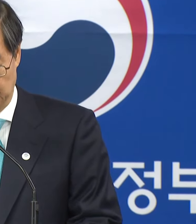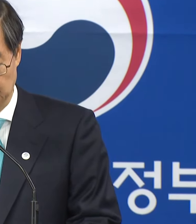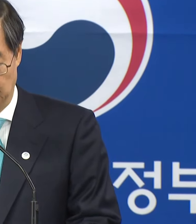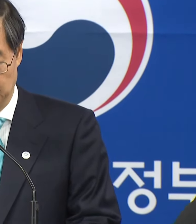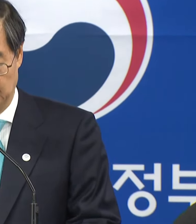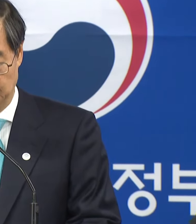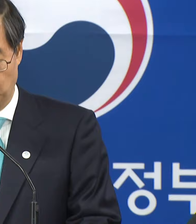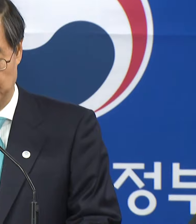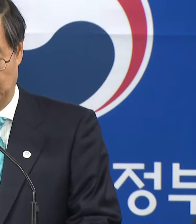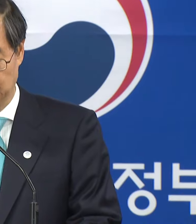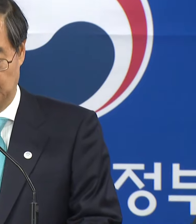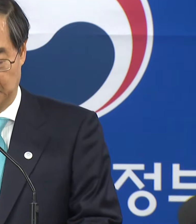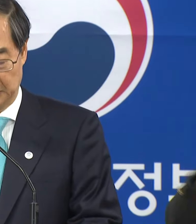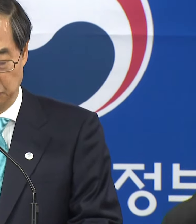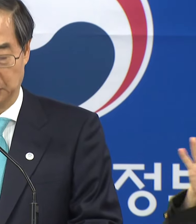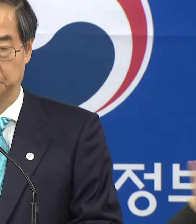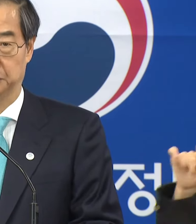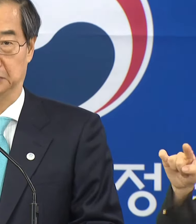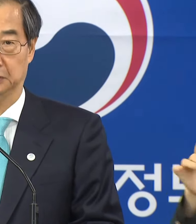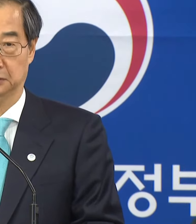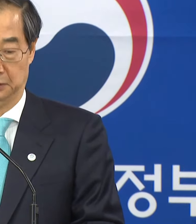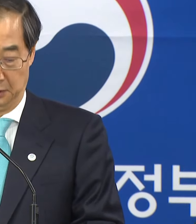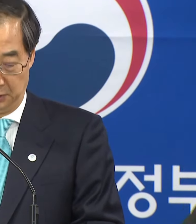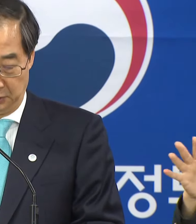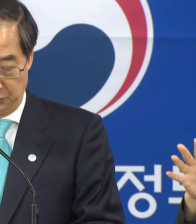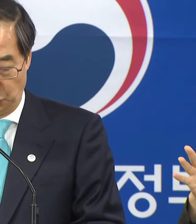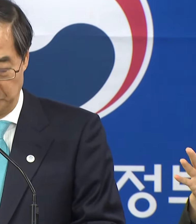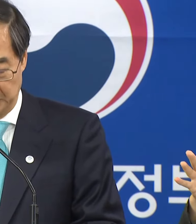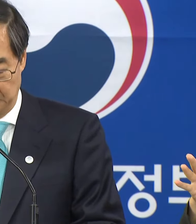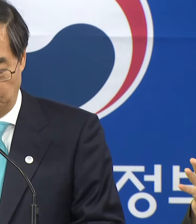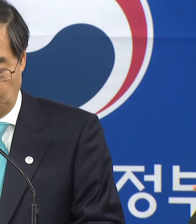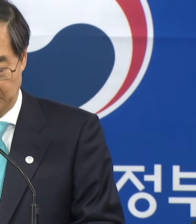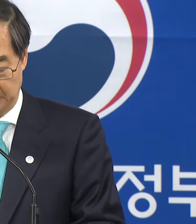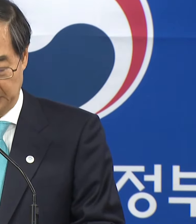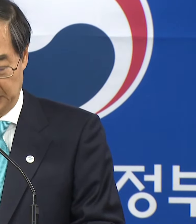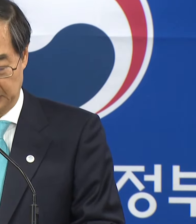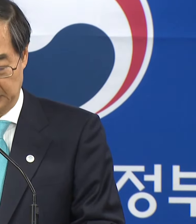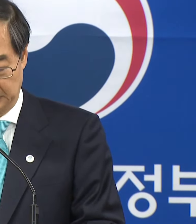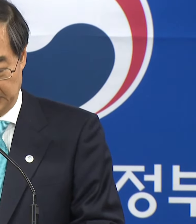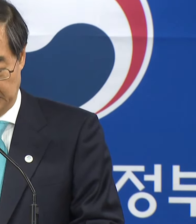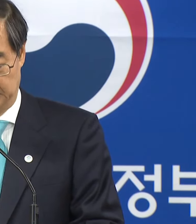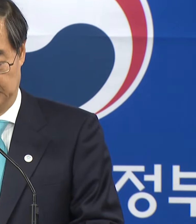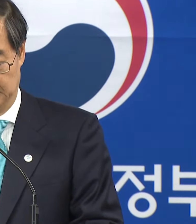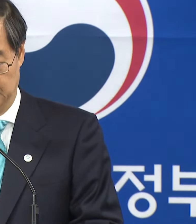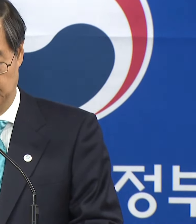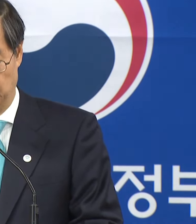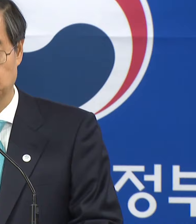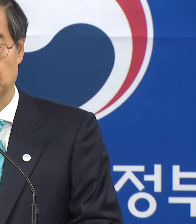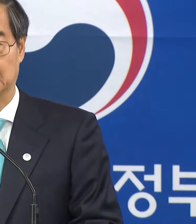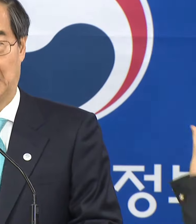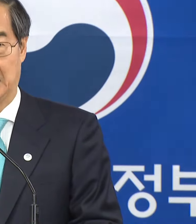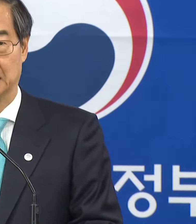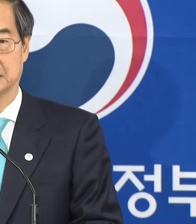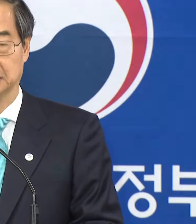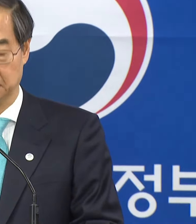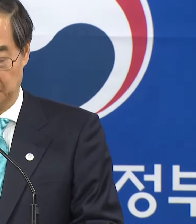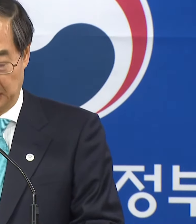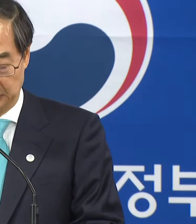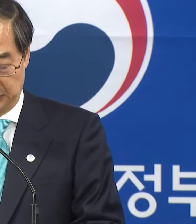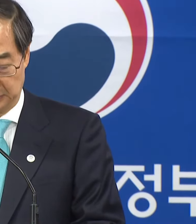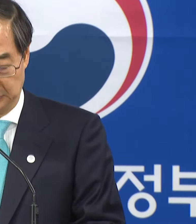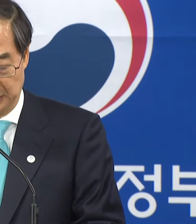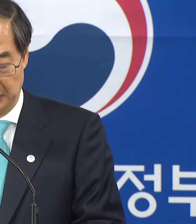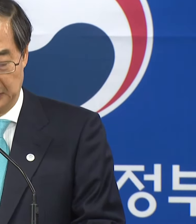국민이 쌀을 얼마나 소비하느냐와 상관없이 농민이 초과 생산한 쌀은 정부가 다